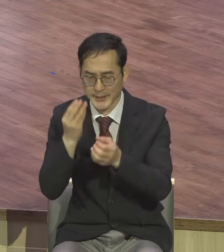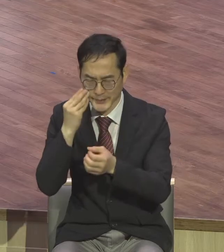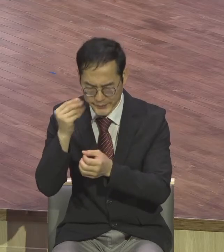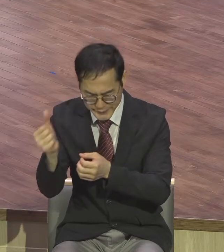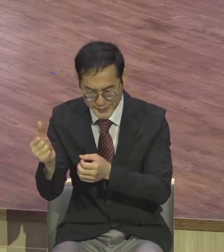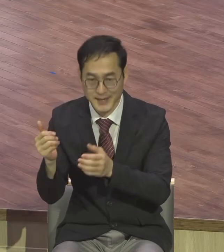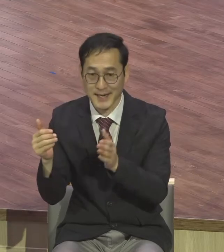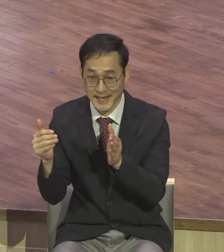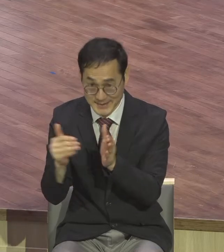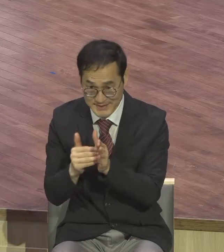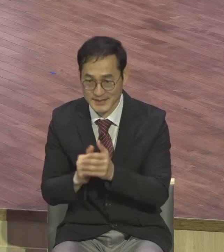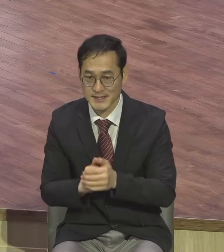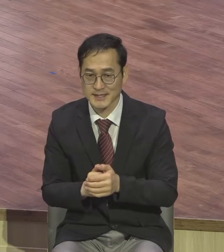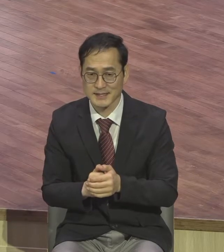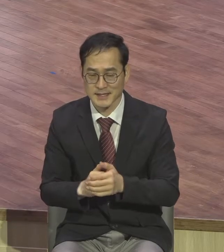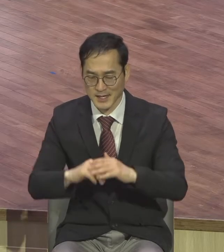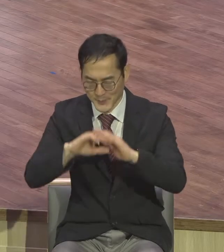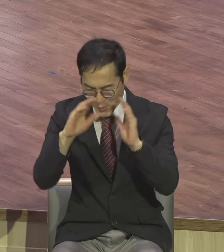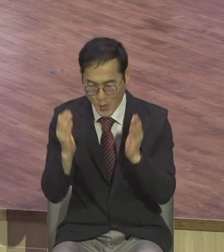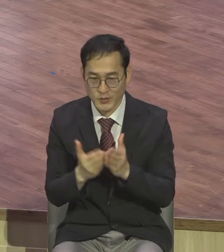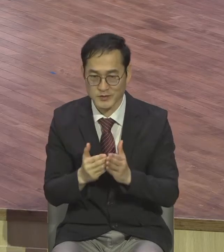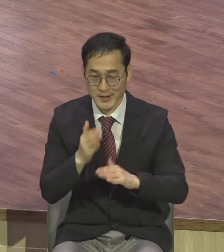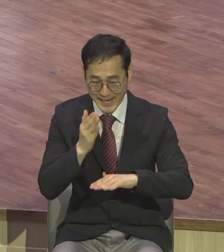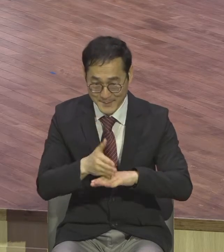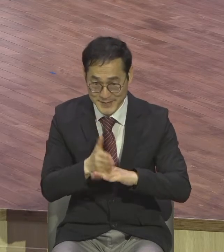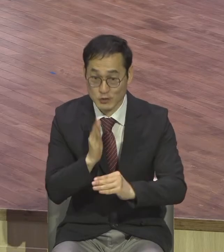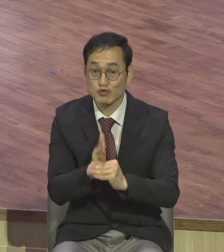발걸음이 감사로 편집되는 삶이 되기를 바랍니다.